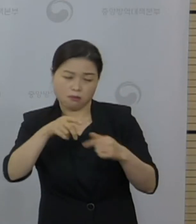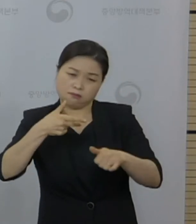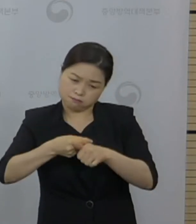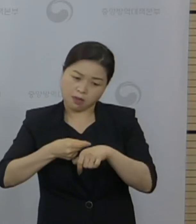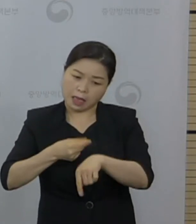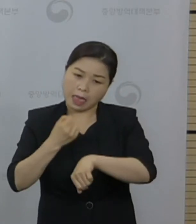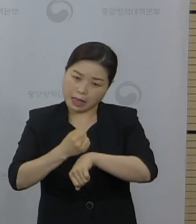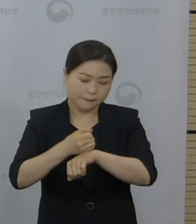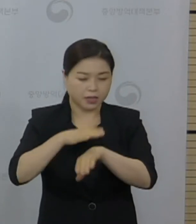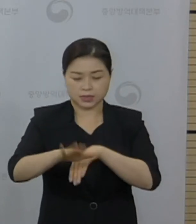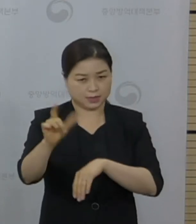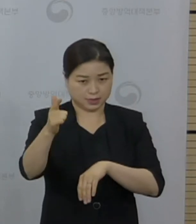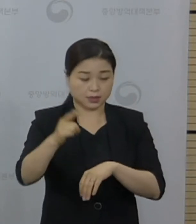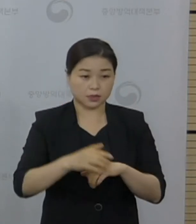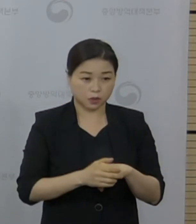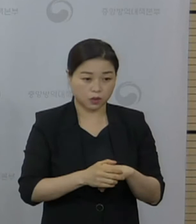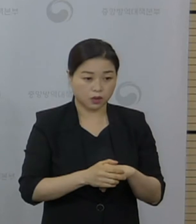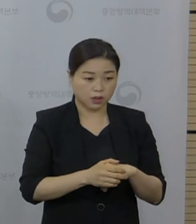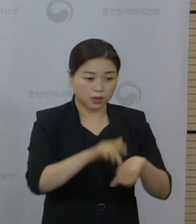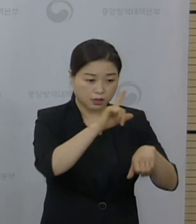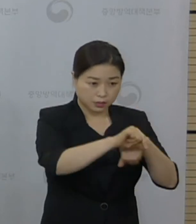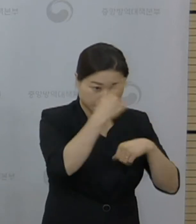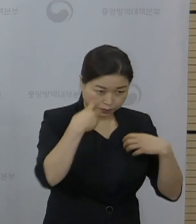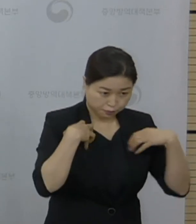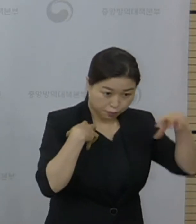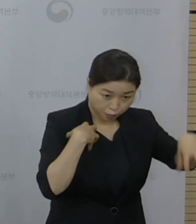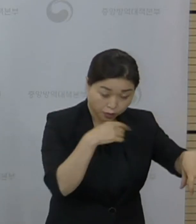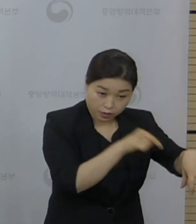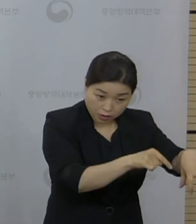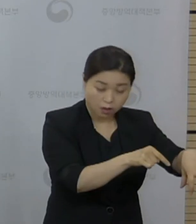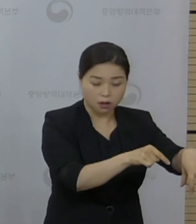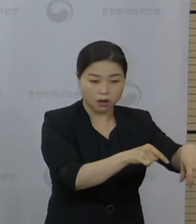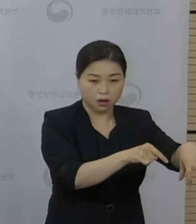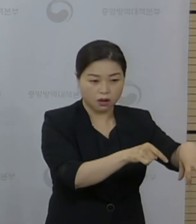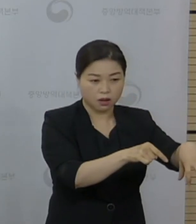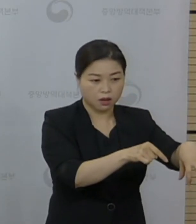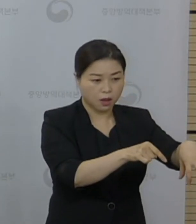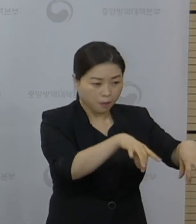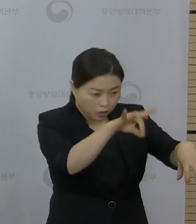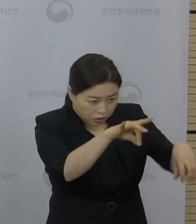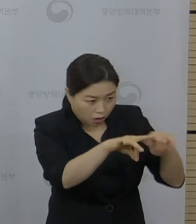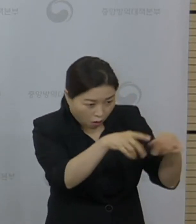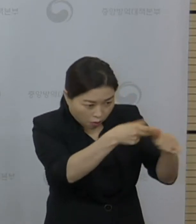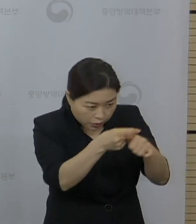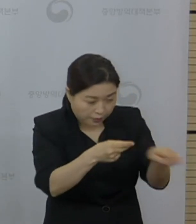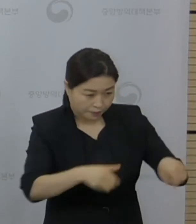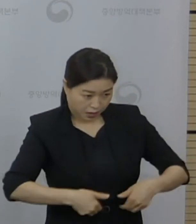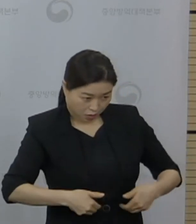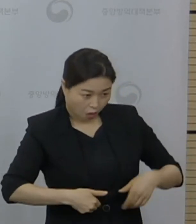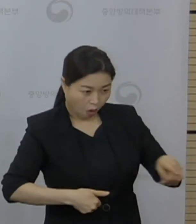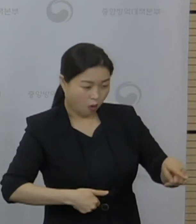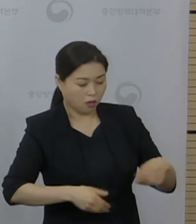방식이 아니라 해당 지자체에서 우선적으로 접종이 필요한 고위험군이라든지 취약시설들을